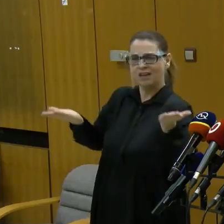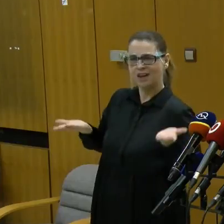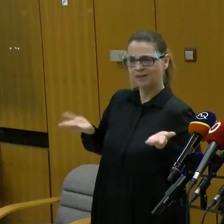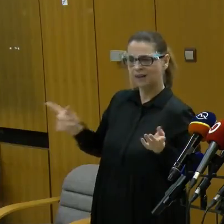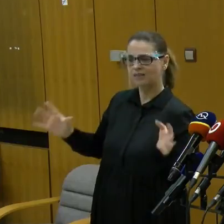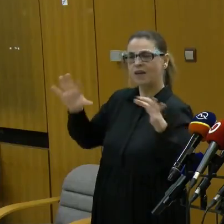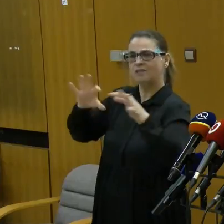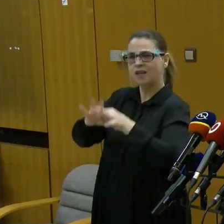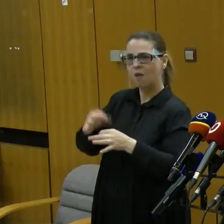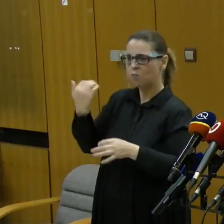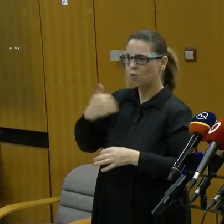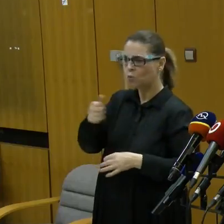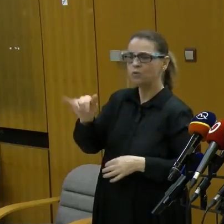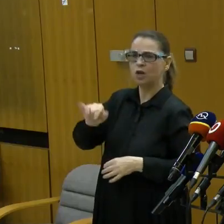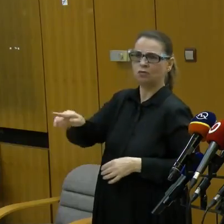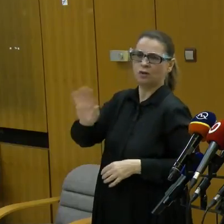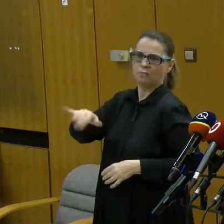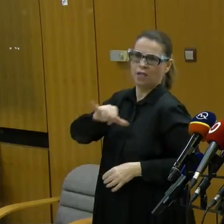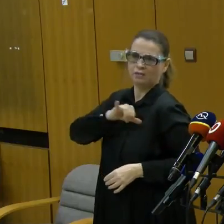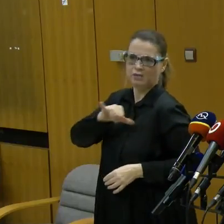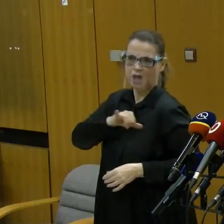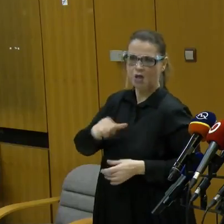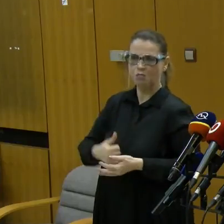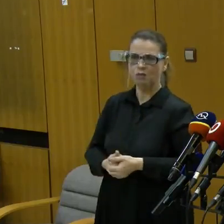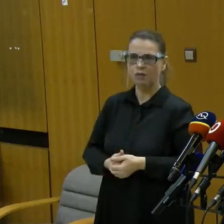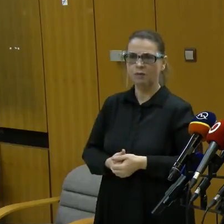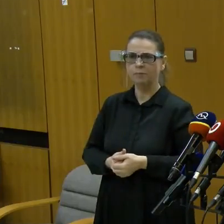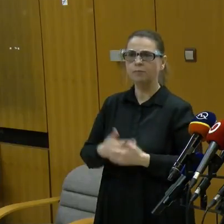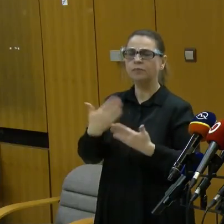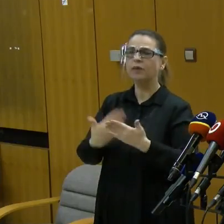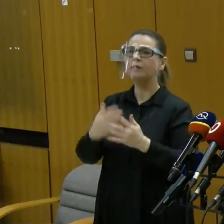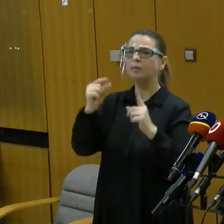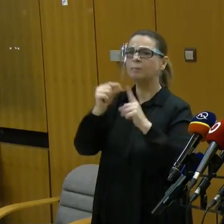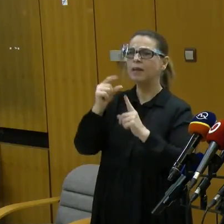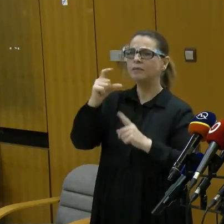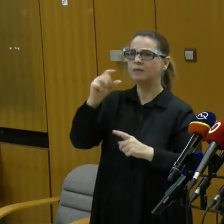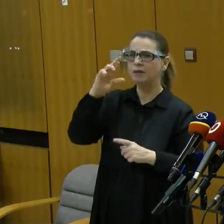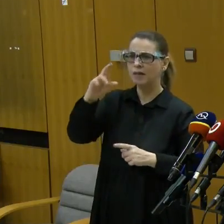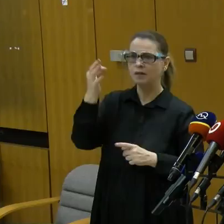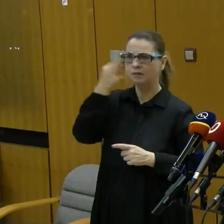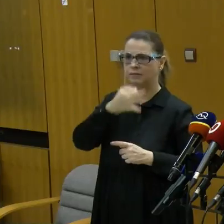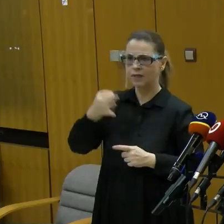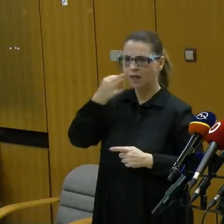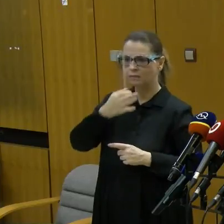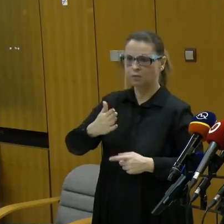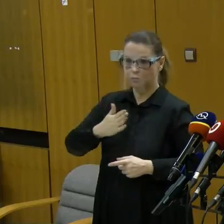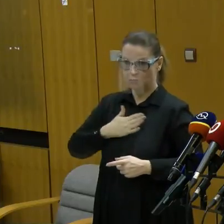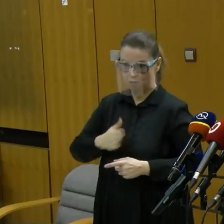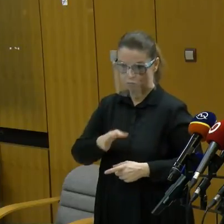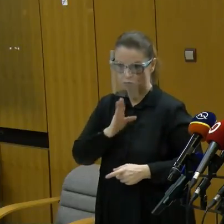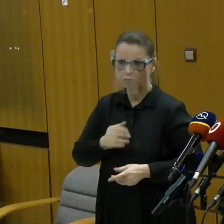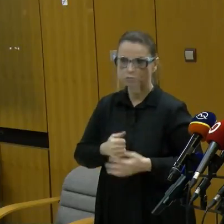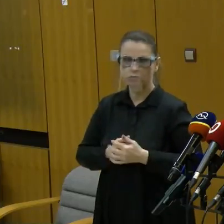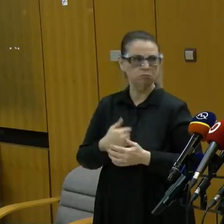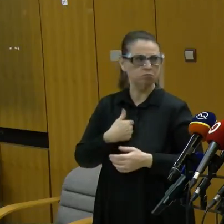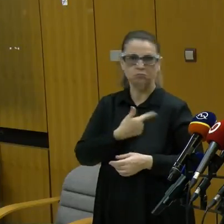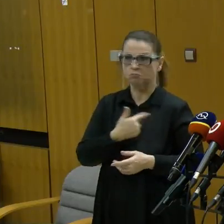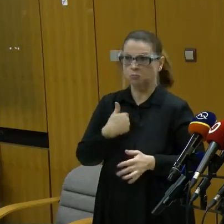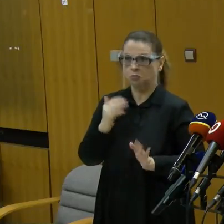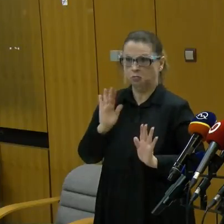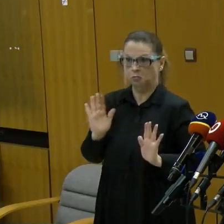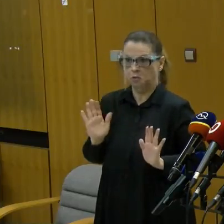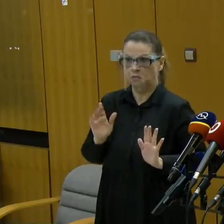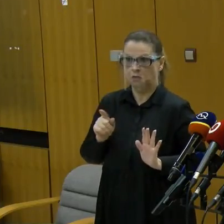chceli za tých podmienok, za ktorých to bolo nastavené. A pokiaľ ide o PCR testov, tým máme dostatok? PCR testov, ja neviem o tom, že by bolo